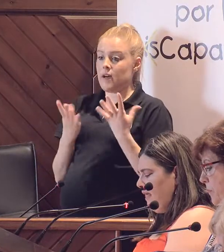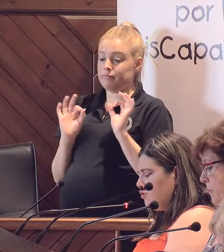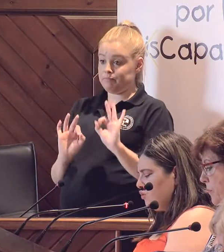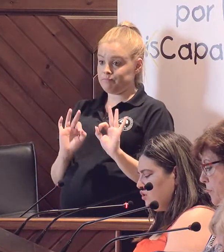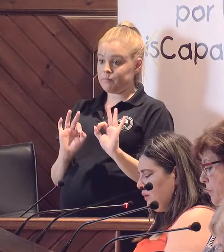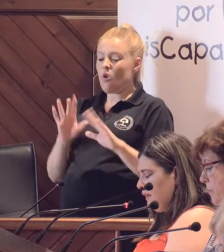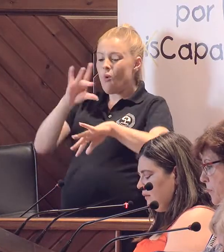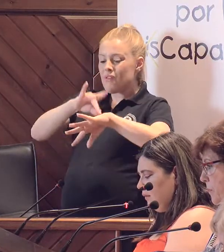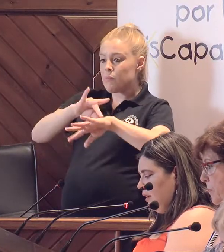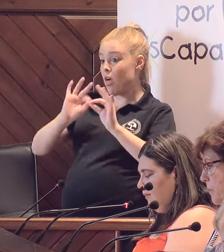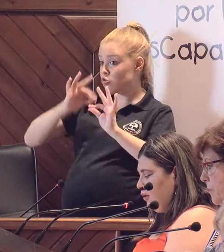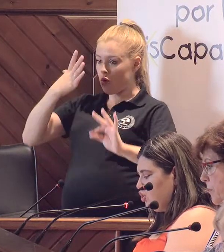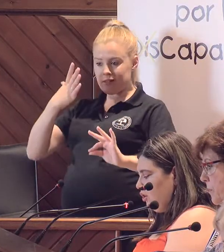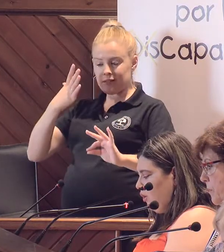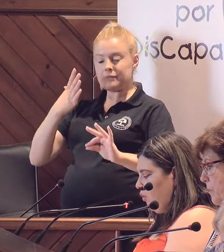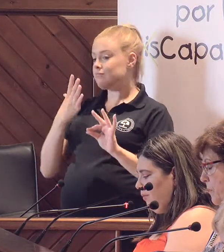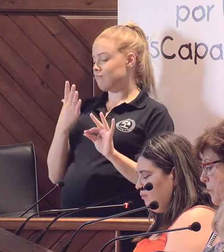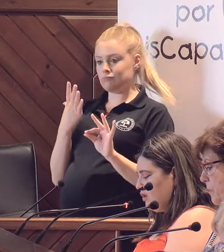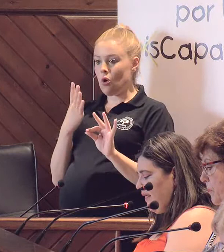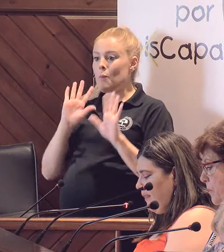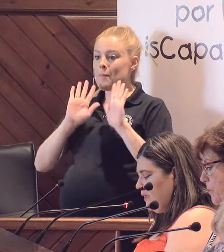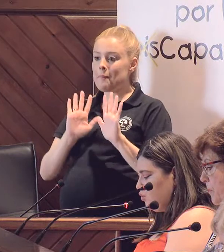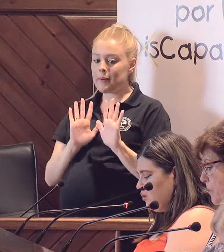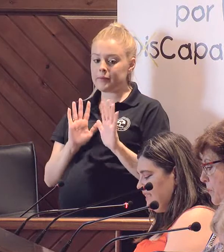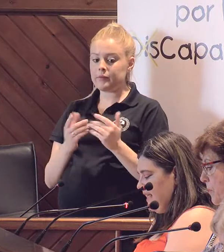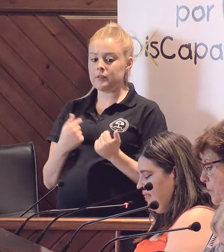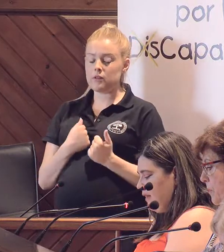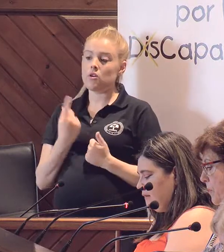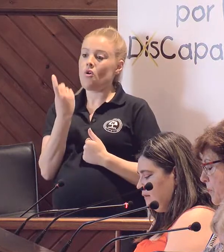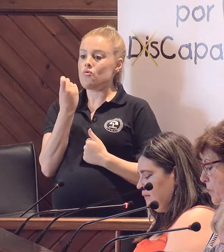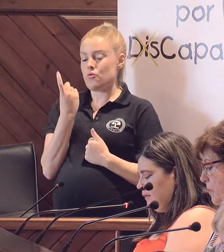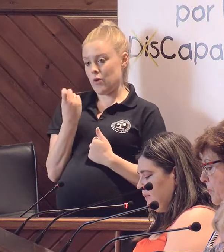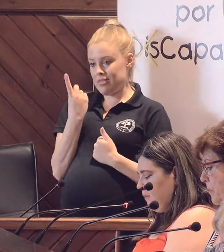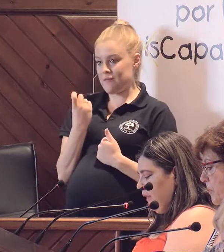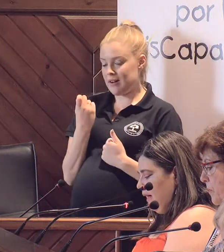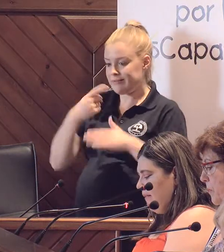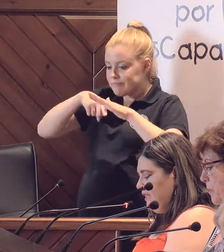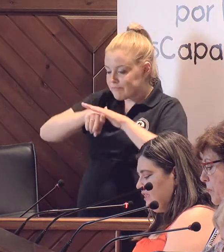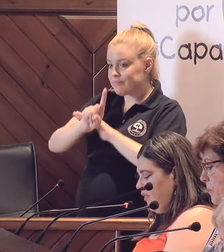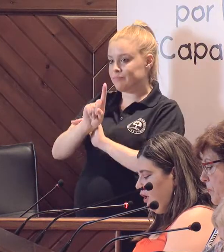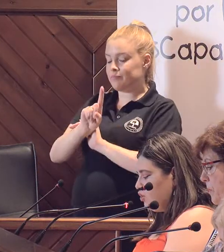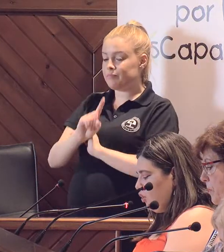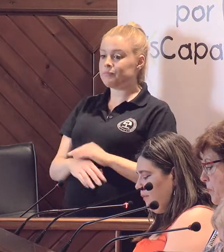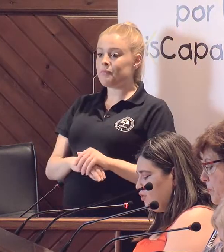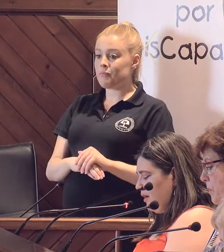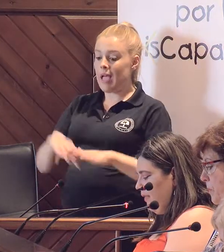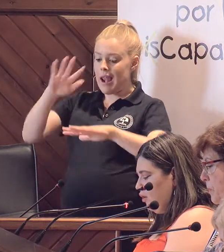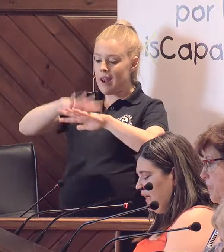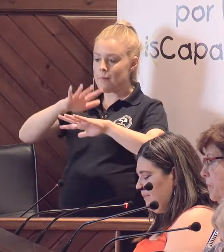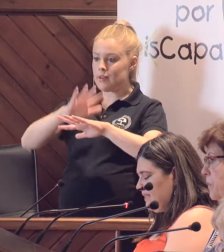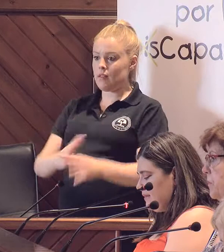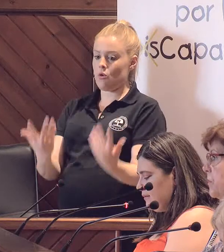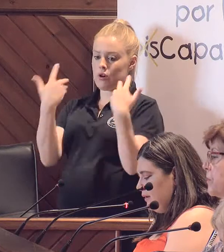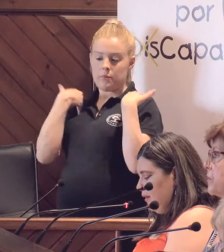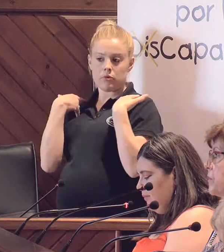Una enfermedad no es una suerte, pero nosotros no culpamos a nadie en la subsistencia. Las Administraciones no son responsables